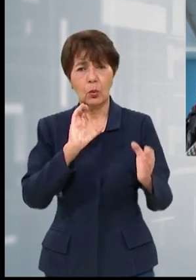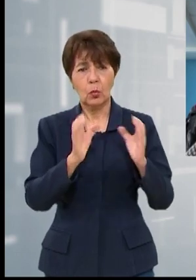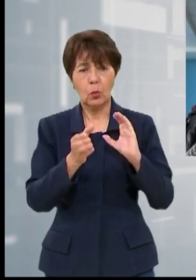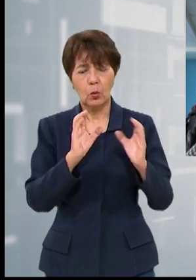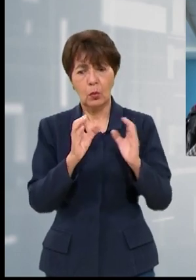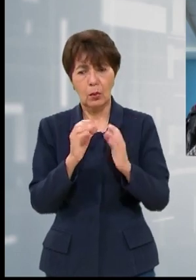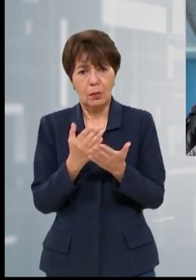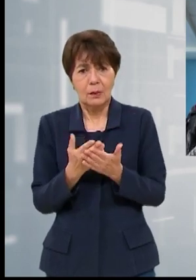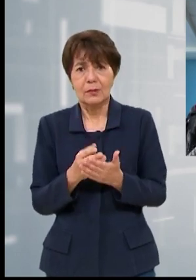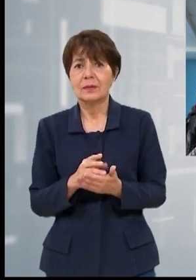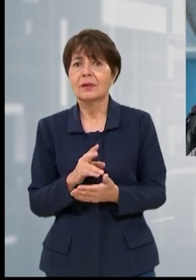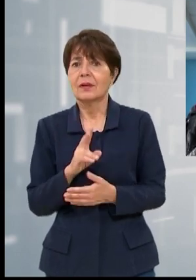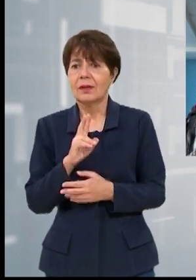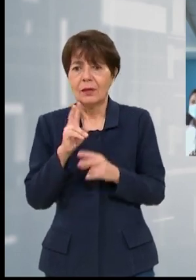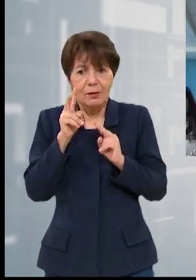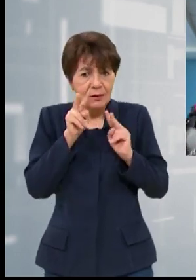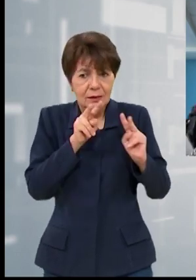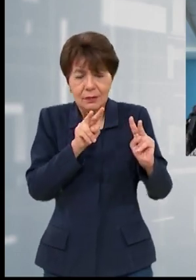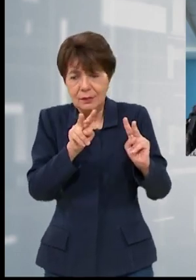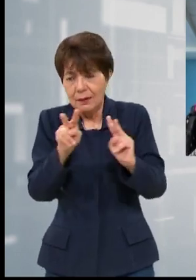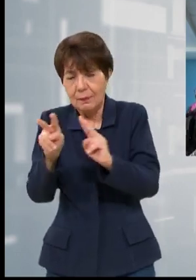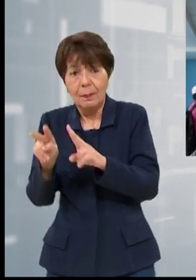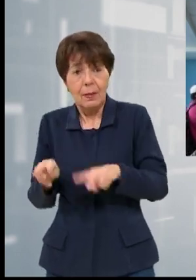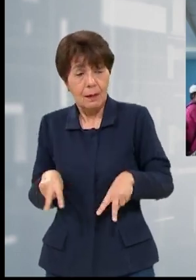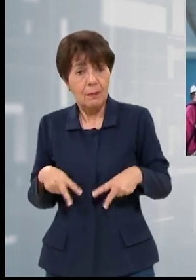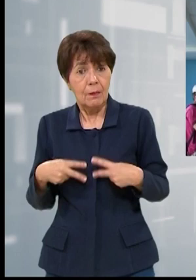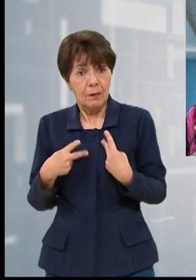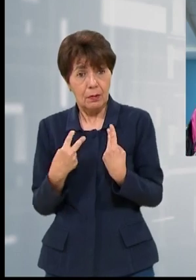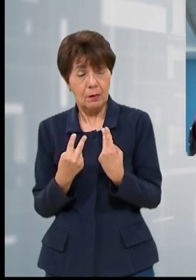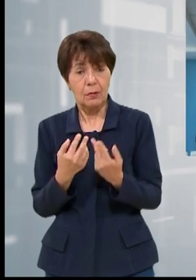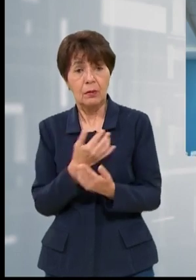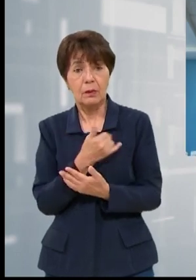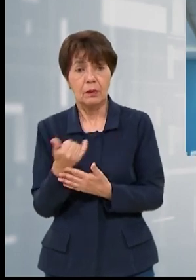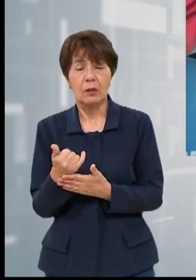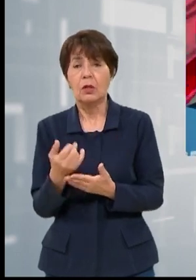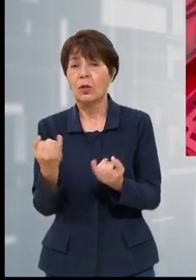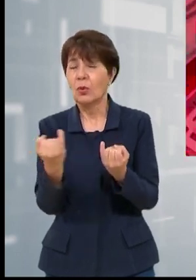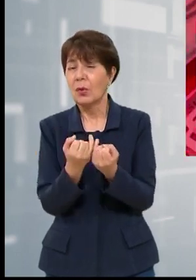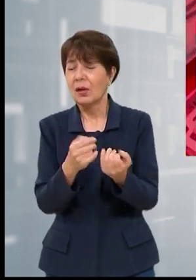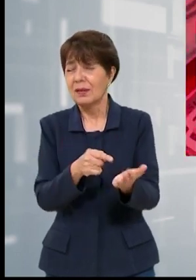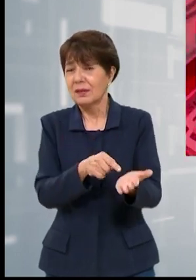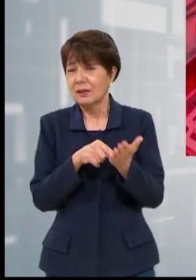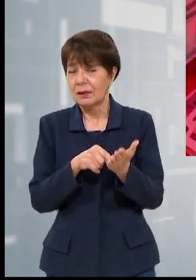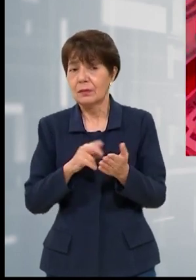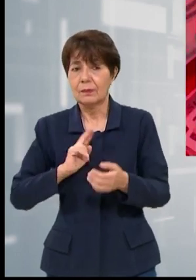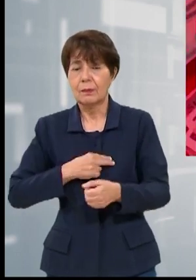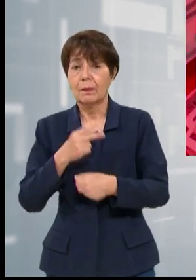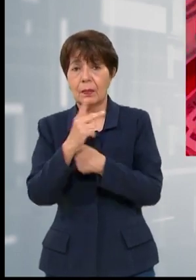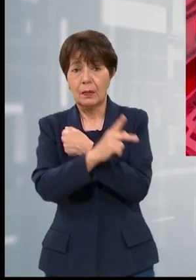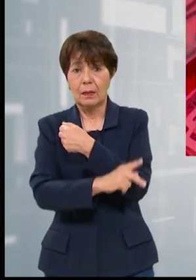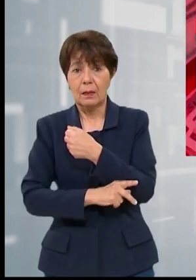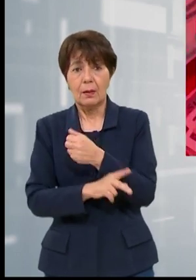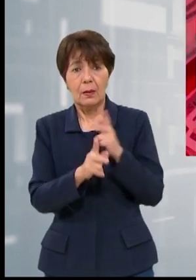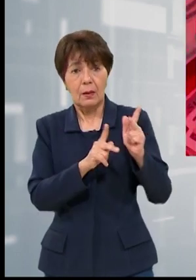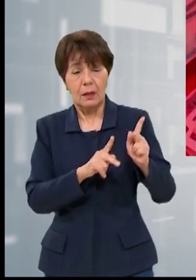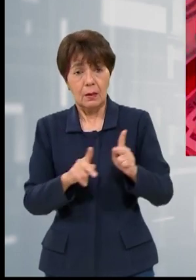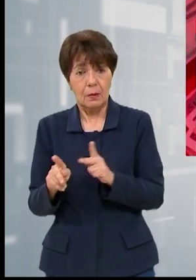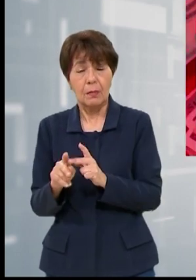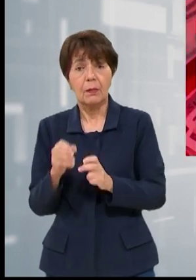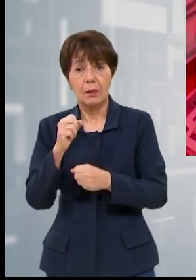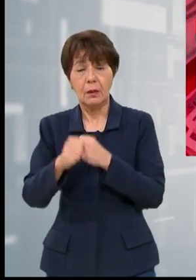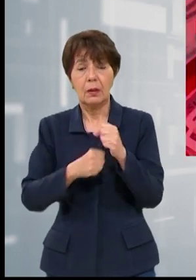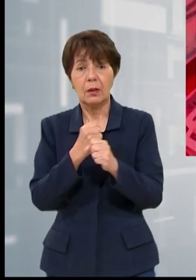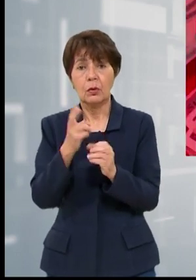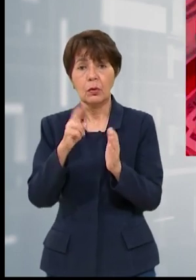contexto que estamos viviendo y por lo tanto podría condicionar los niveles de gasto o incluso los niveles de endondamiento del país. El plan de inversión pública aprobado para el año